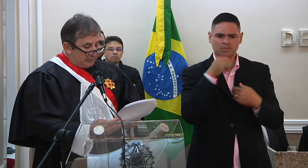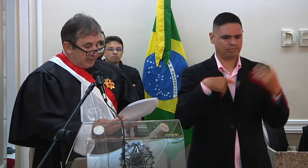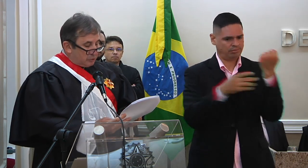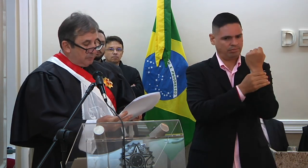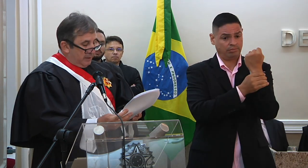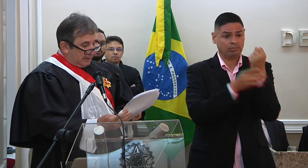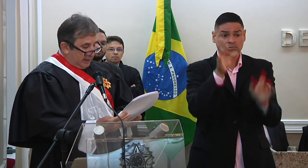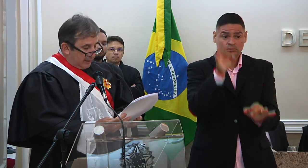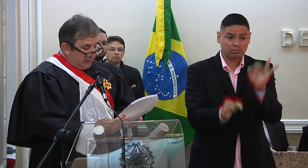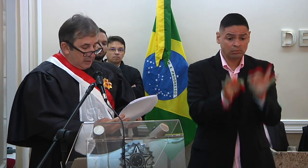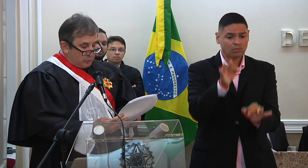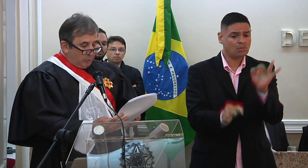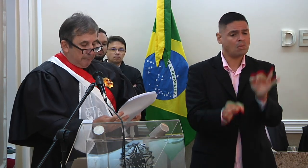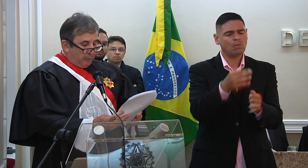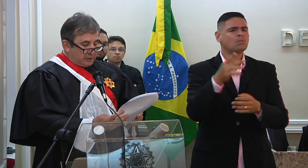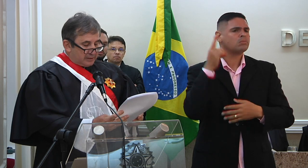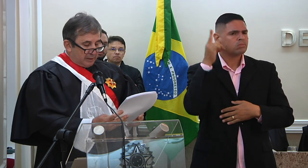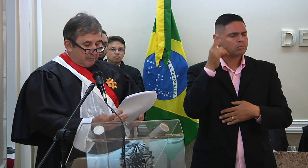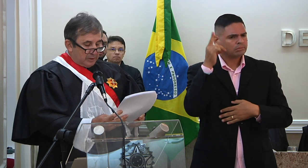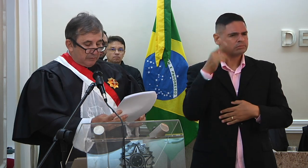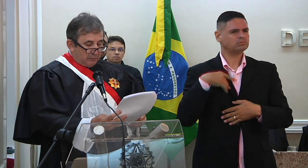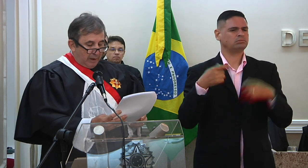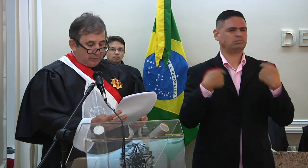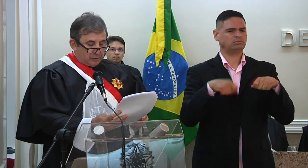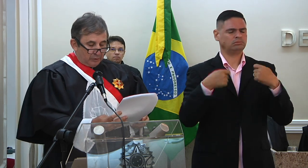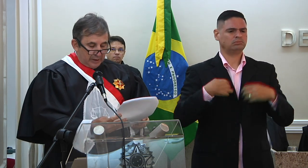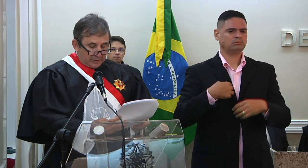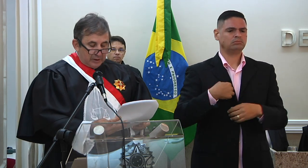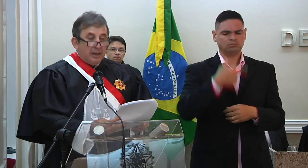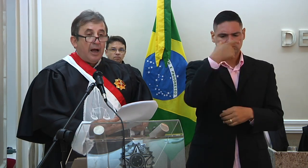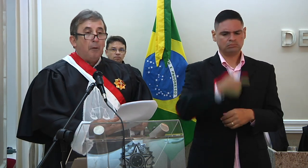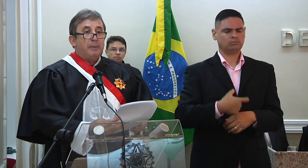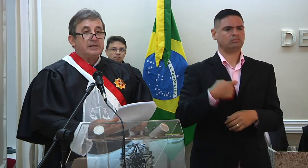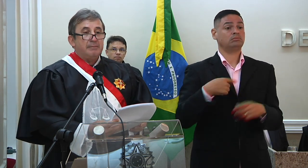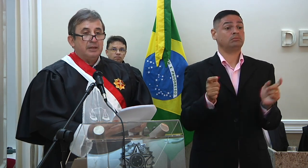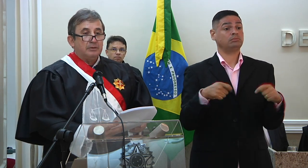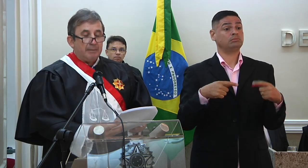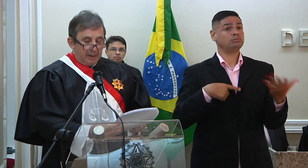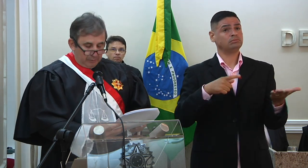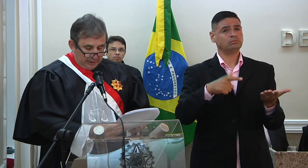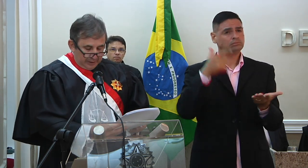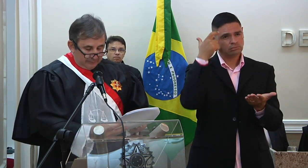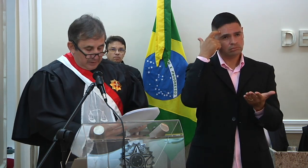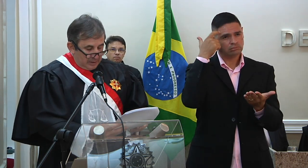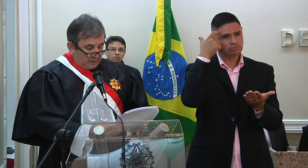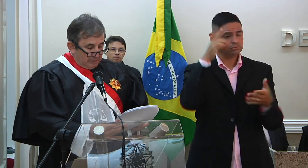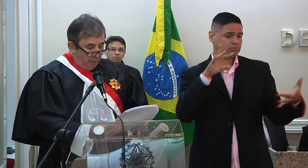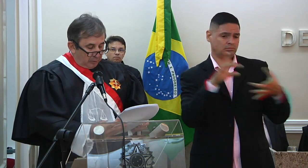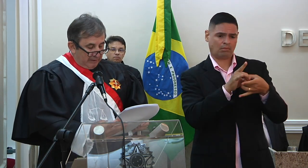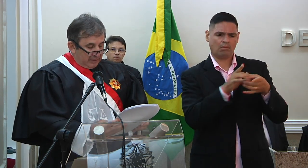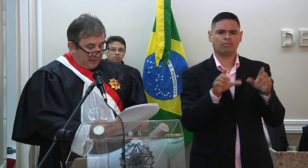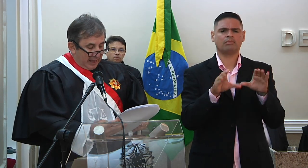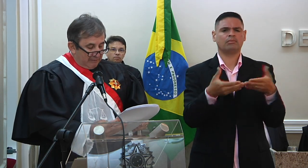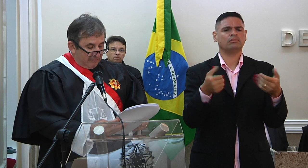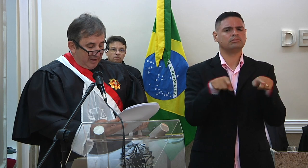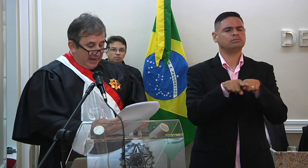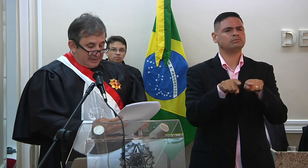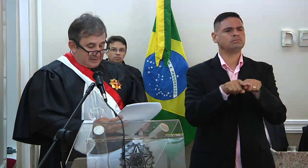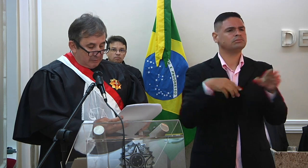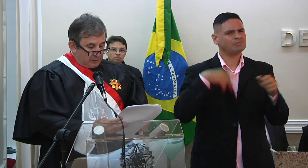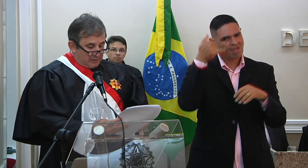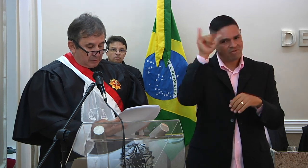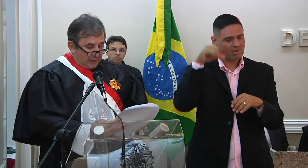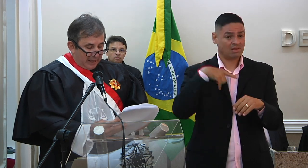o magistrado tem que submeter sua posição individual dissonante ao pensamento da maioria, de modo a evitar